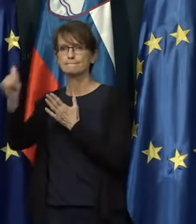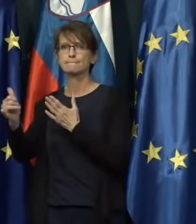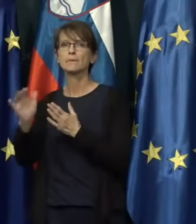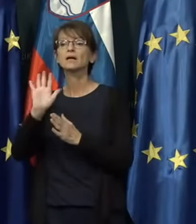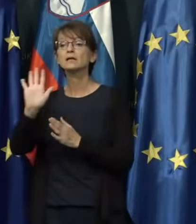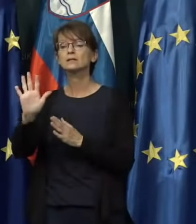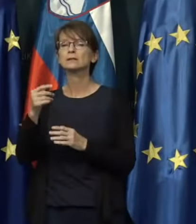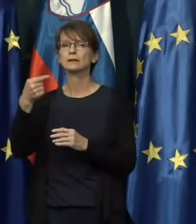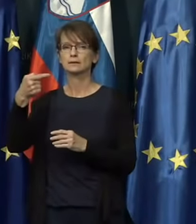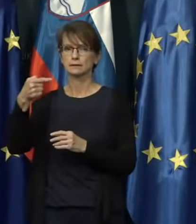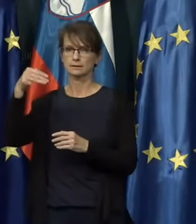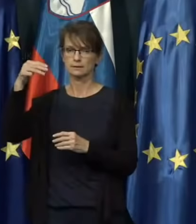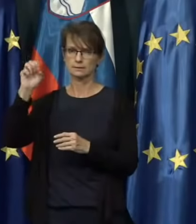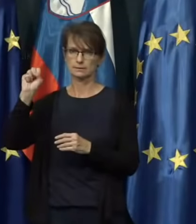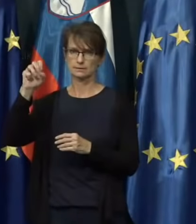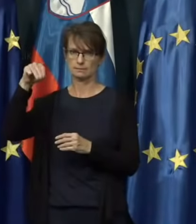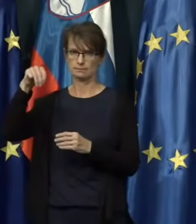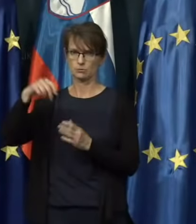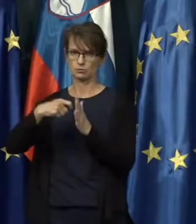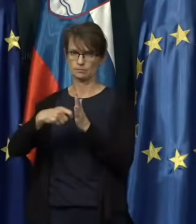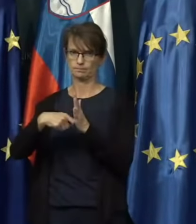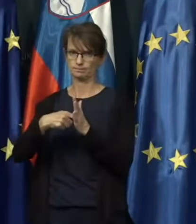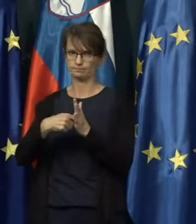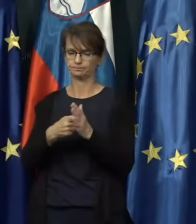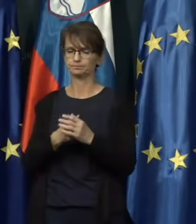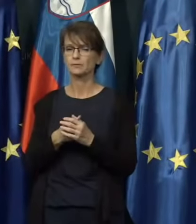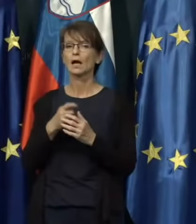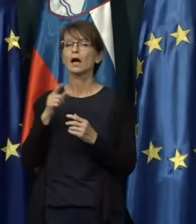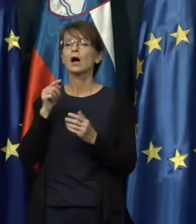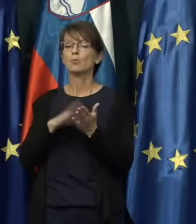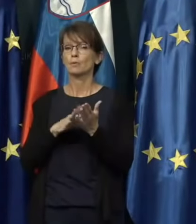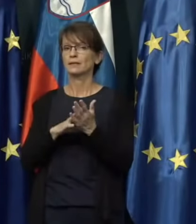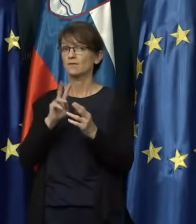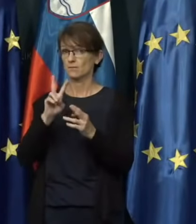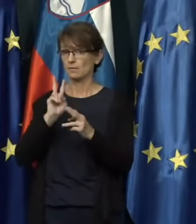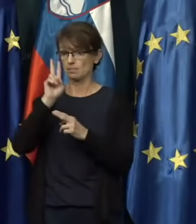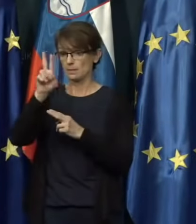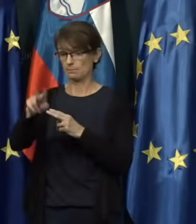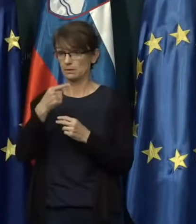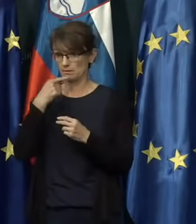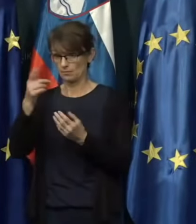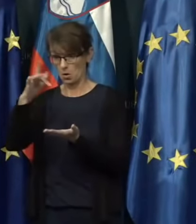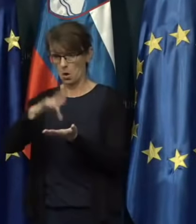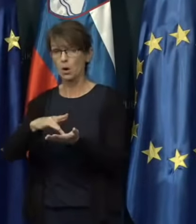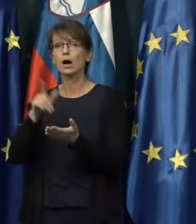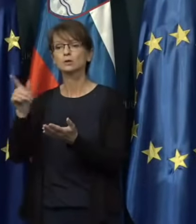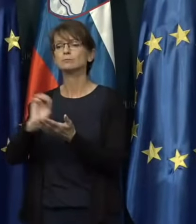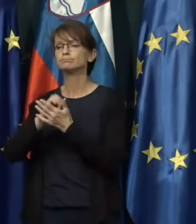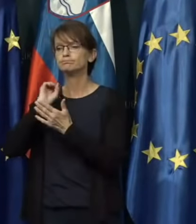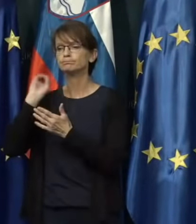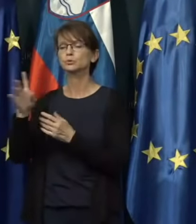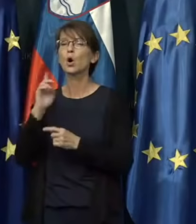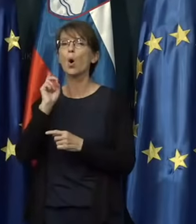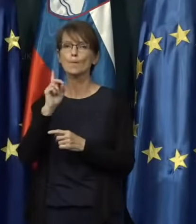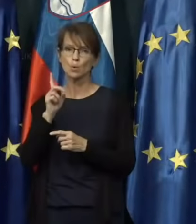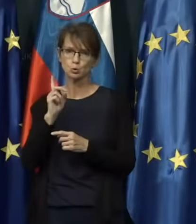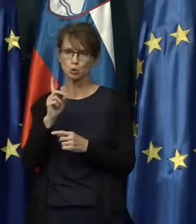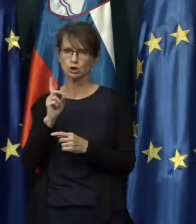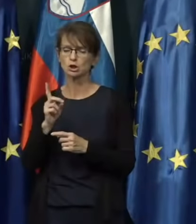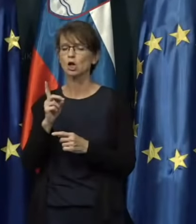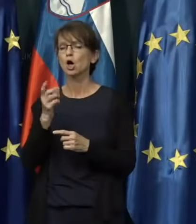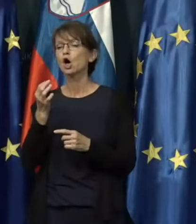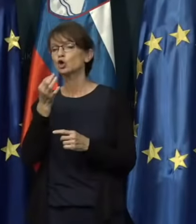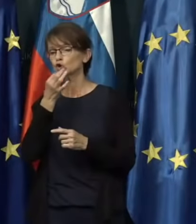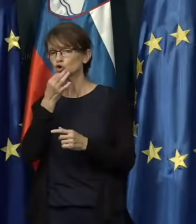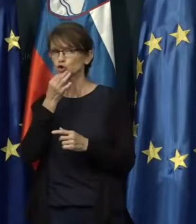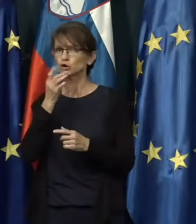GSM. V tem primeru vam glede naprej napovedano lokacijo, pošlejo, opozorilo, kolikor bi